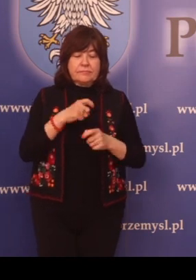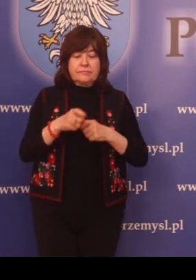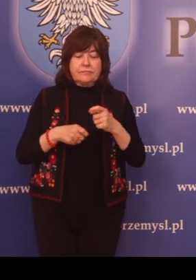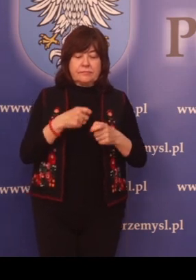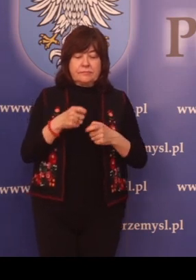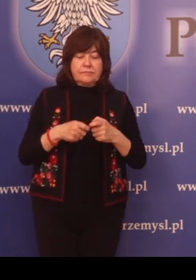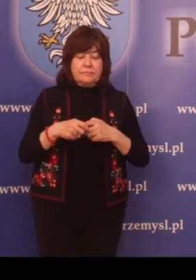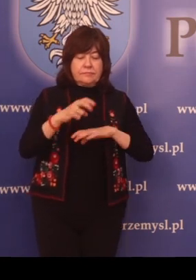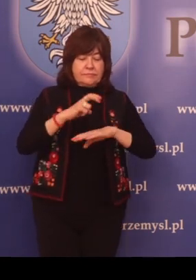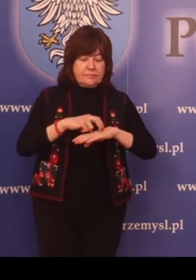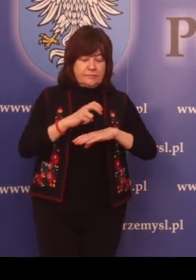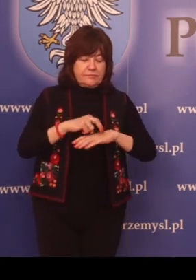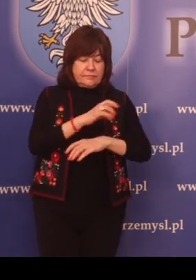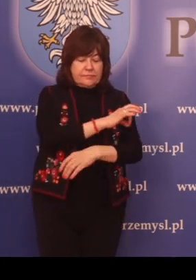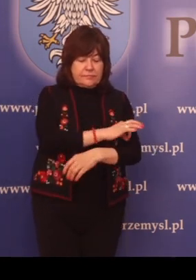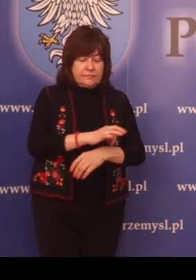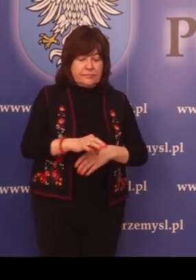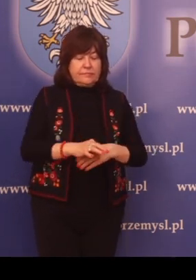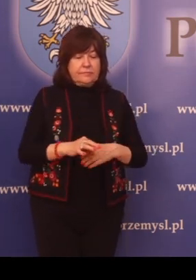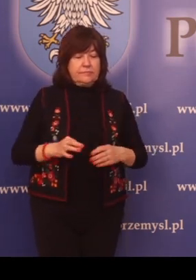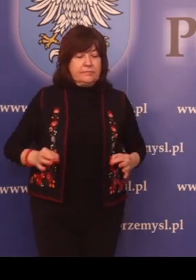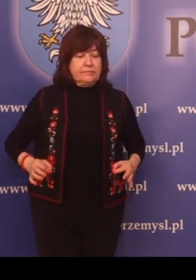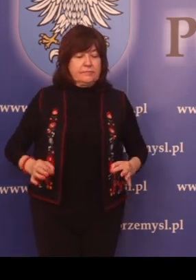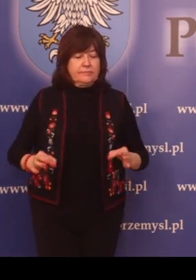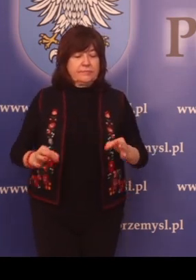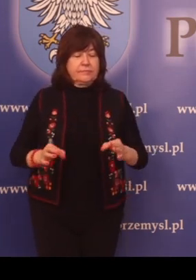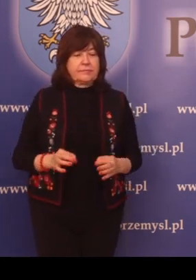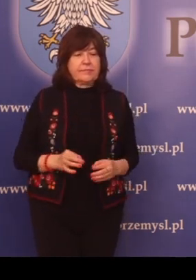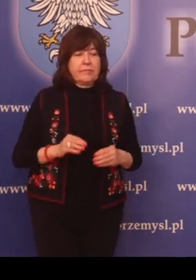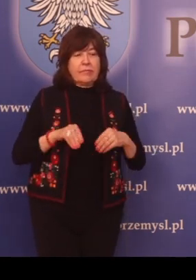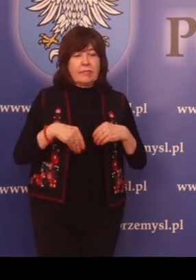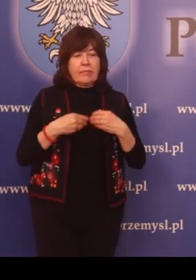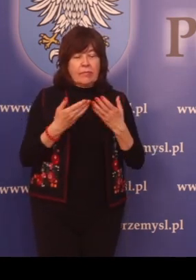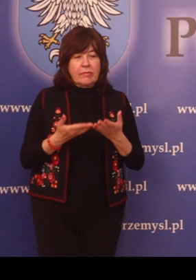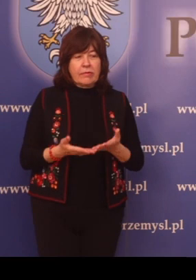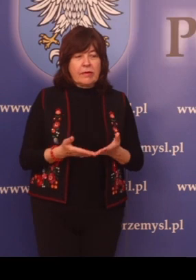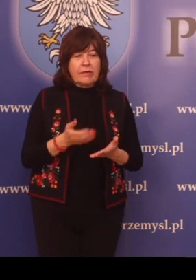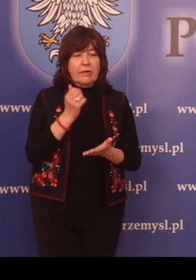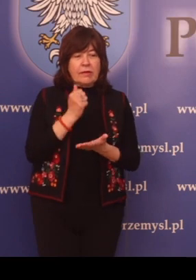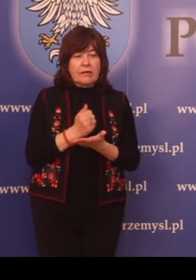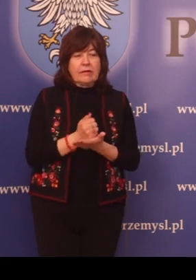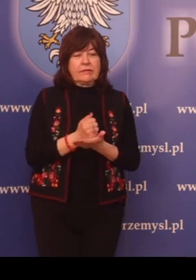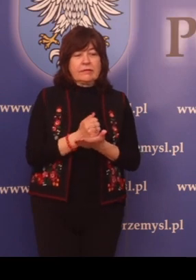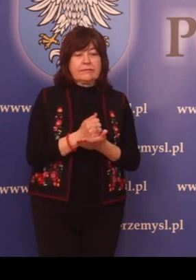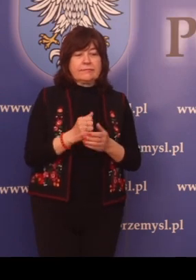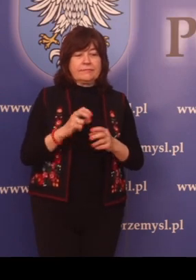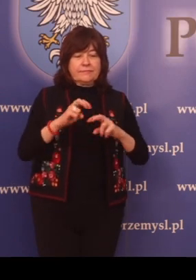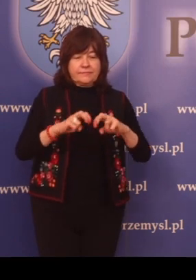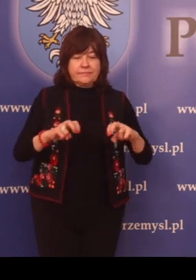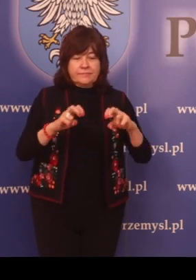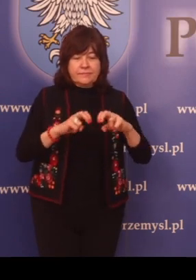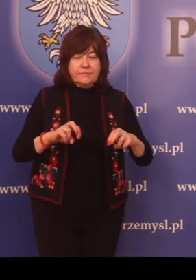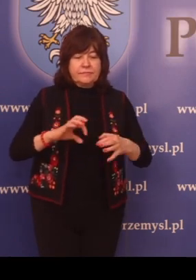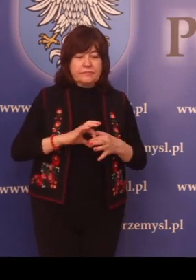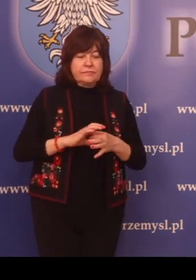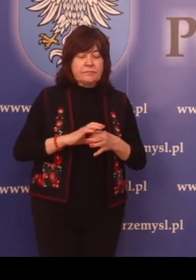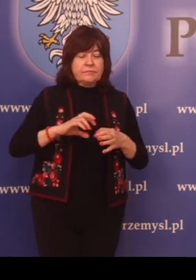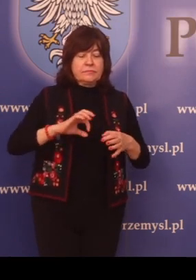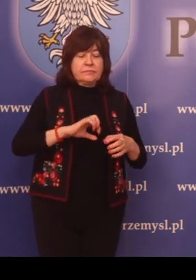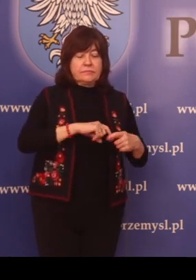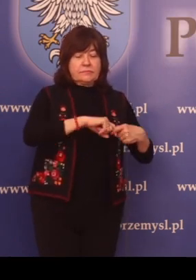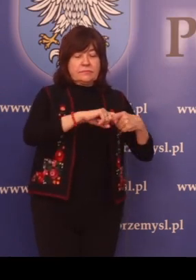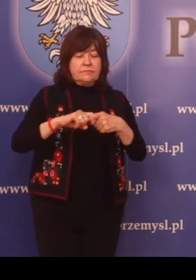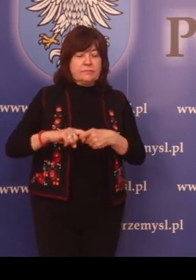badań technicznych pojazdów. Wydanie uprawnienia diagnosty w związku z poszerzeniem